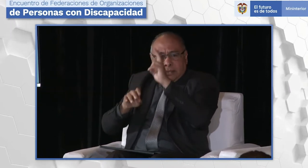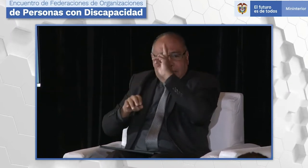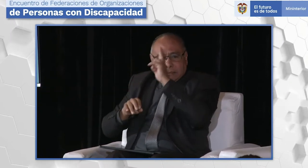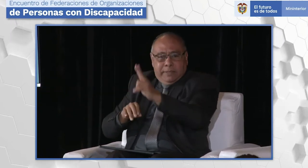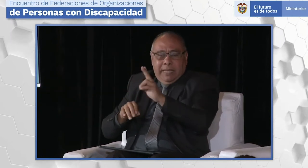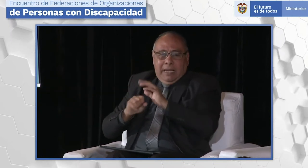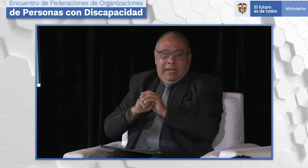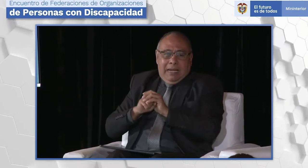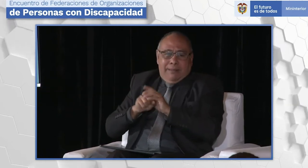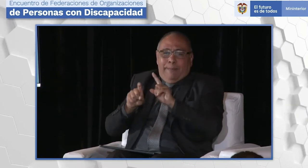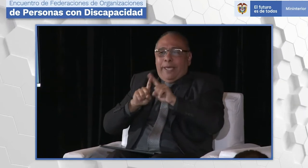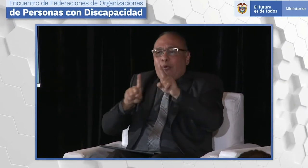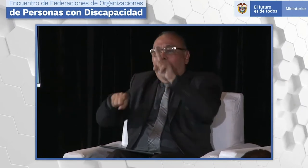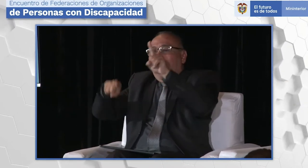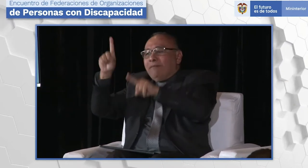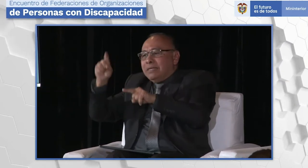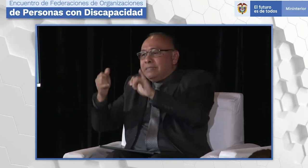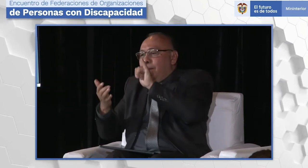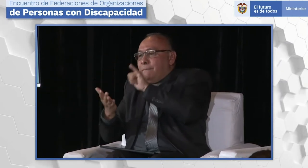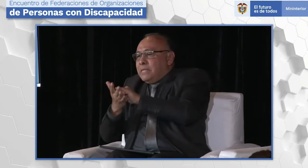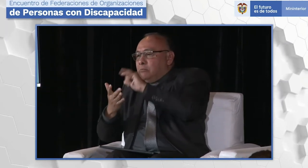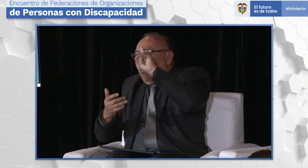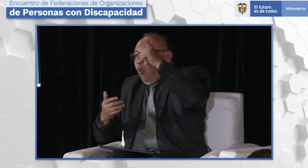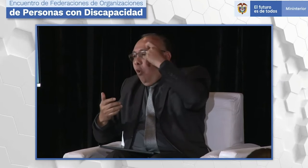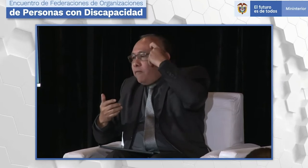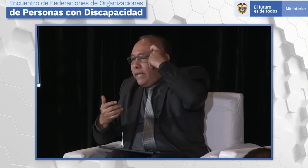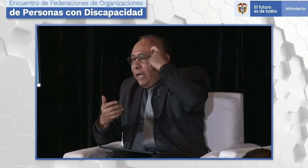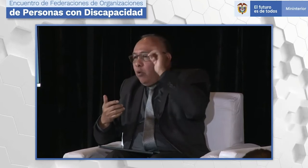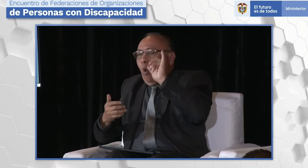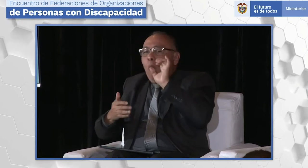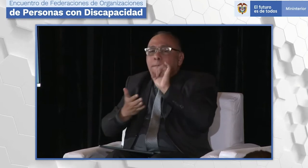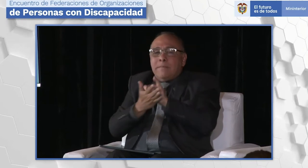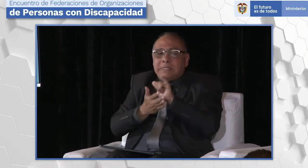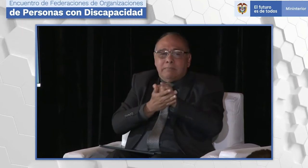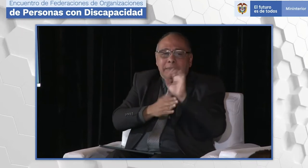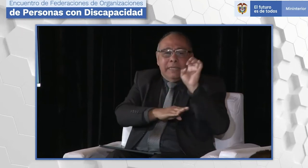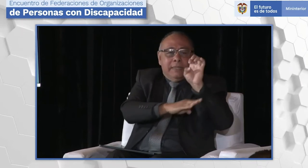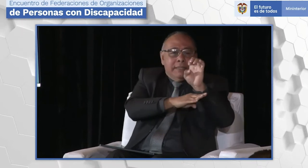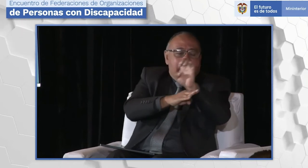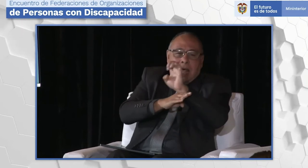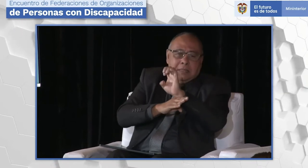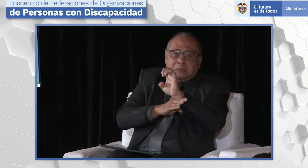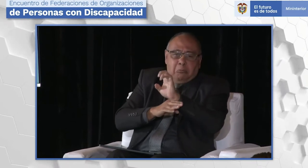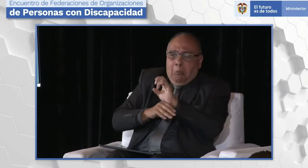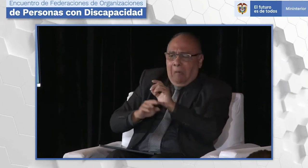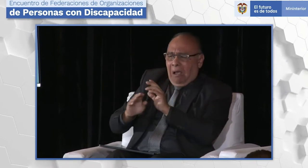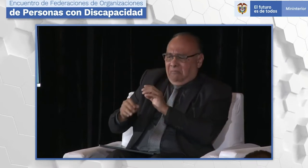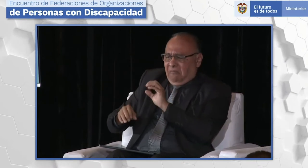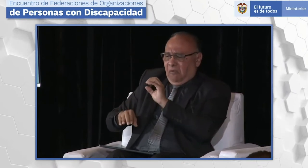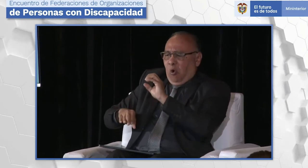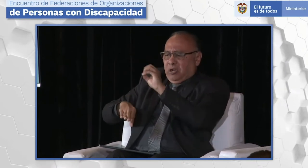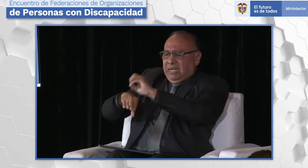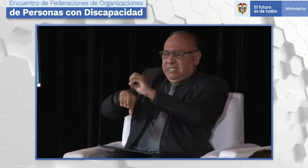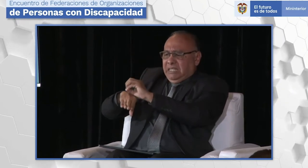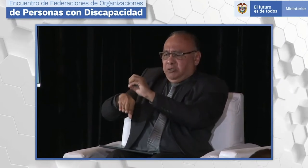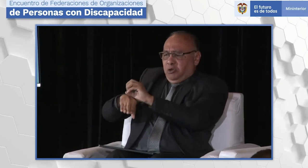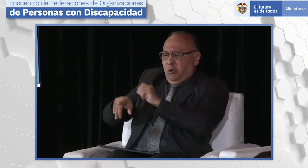Yo sé que existen varias federaciones. Pero lo que les menciono, muchas veces desde el gobierno, de las instituciones,